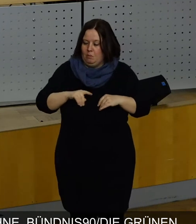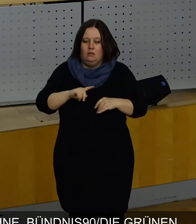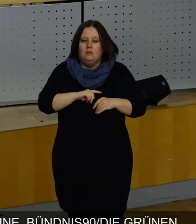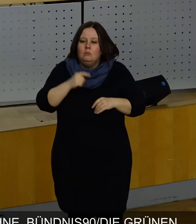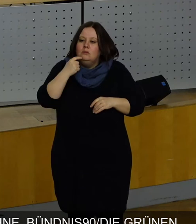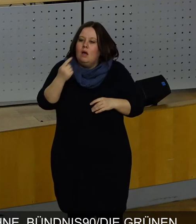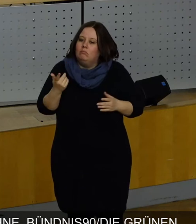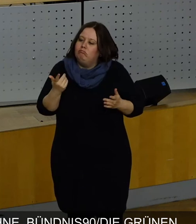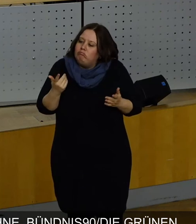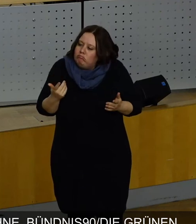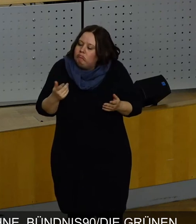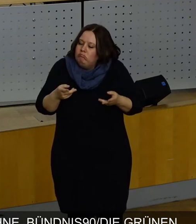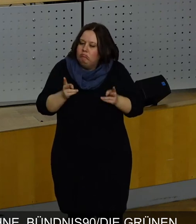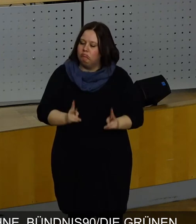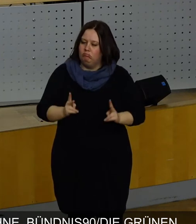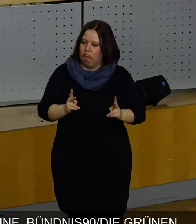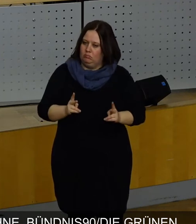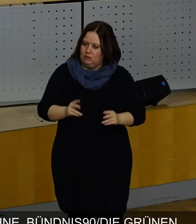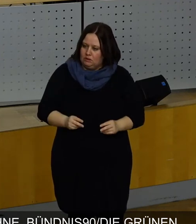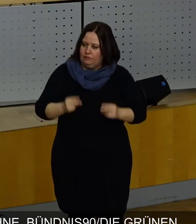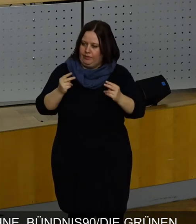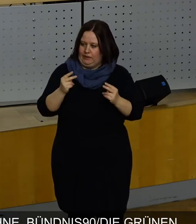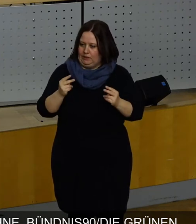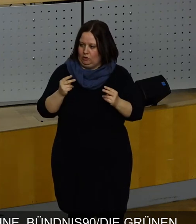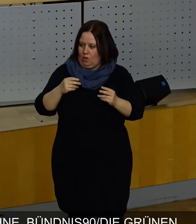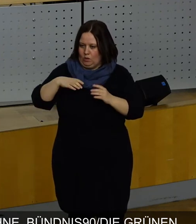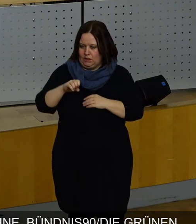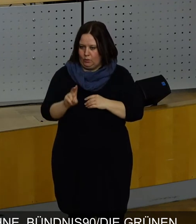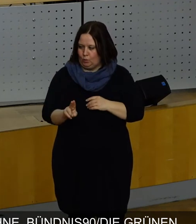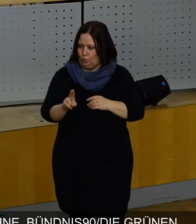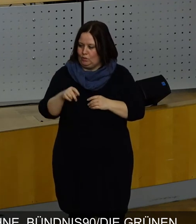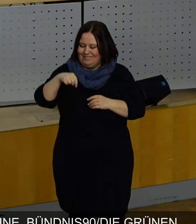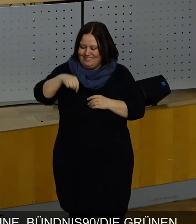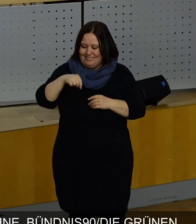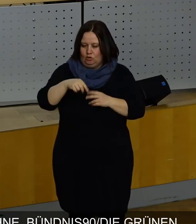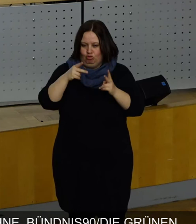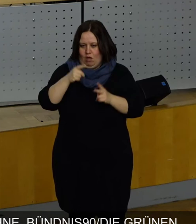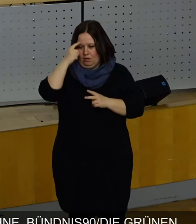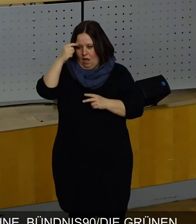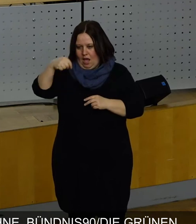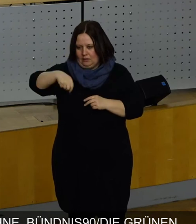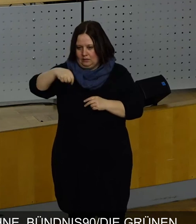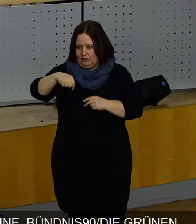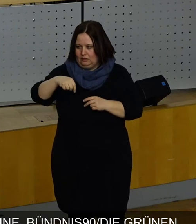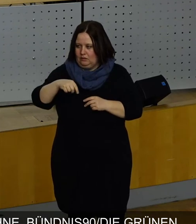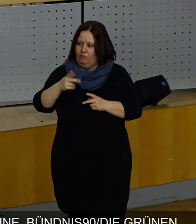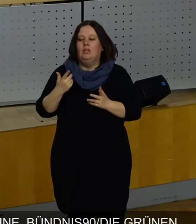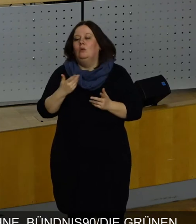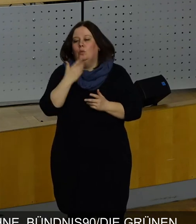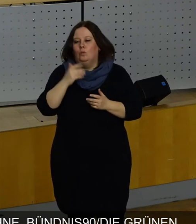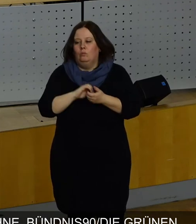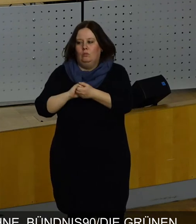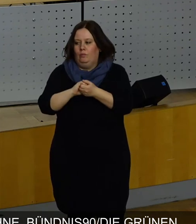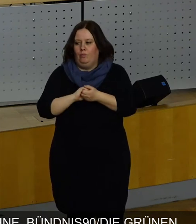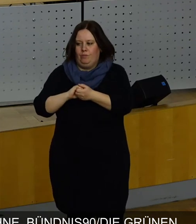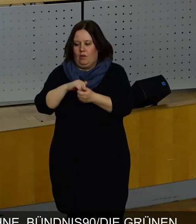sehe es als ein sehr hohes Gut an, dass die CDU dieses Stadtrates keine gemeinsame Sache